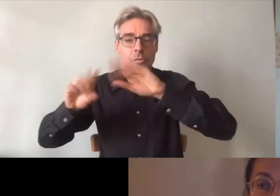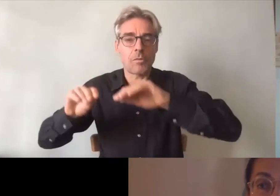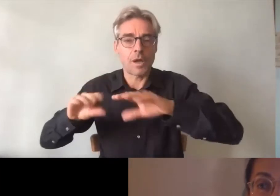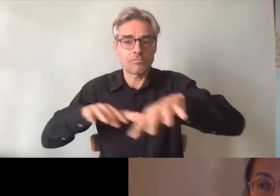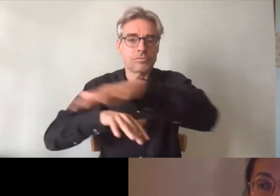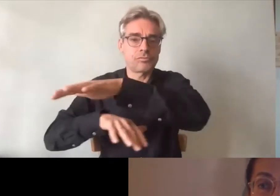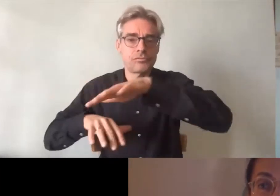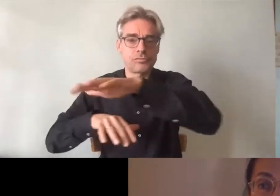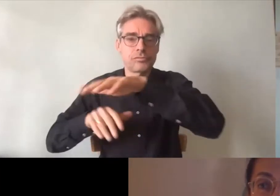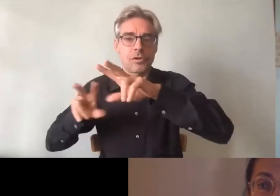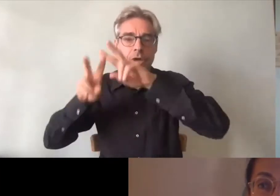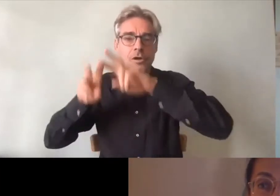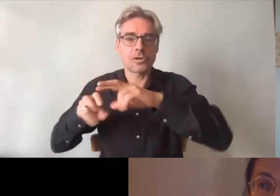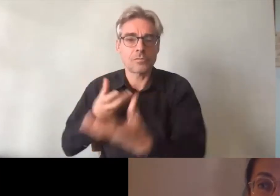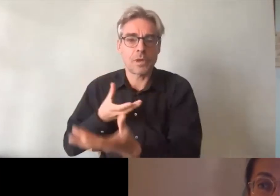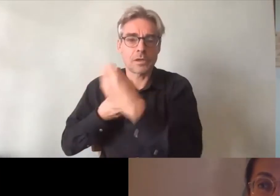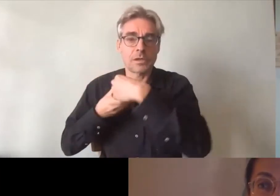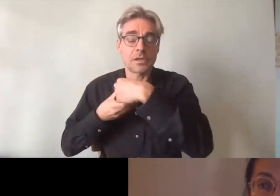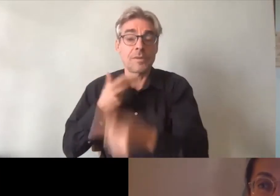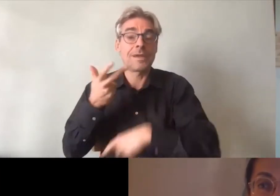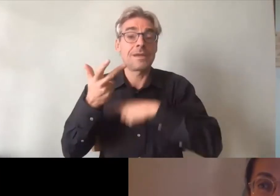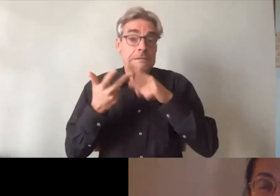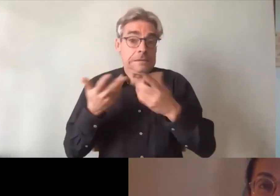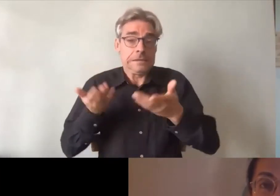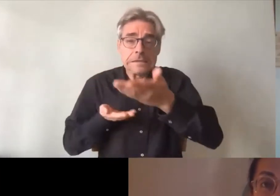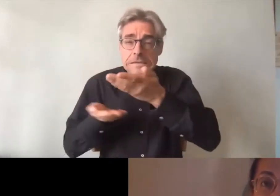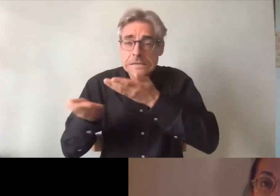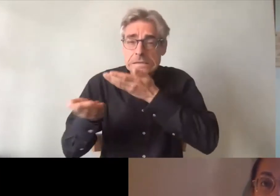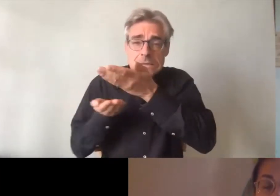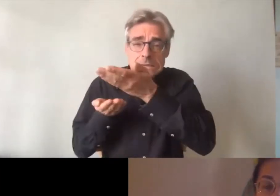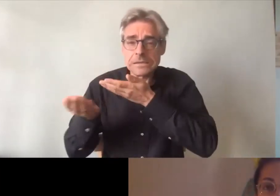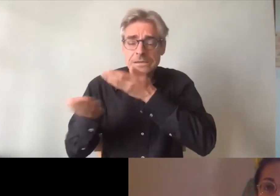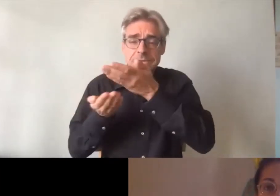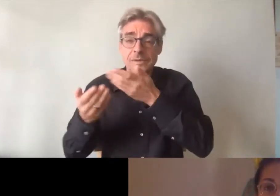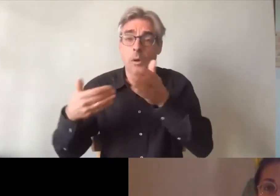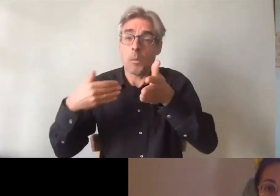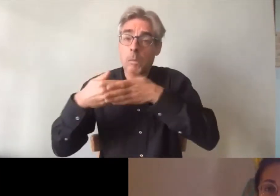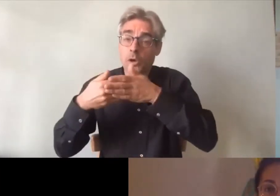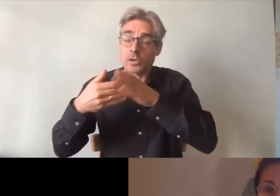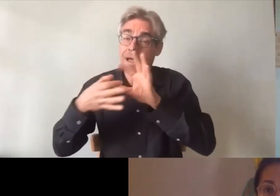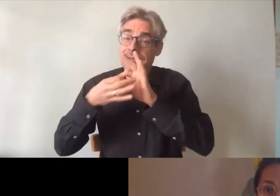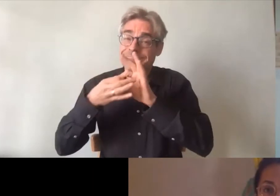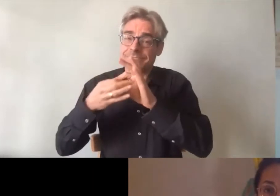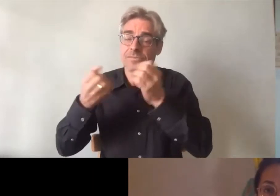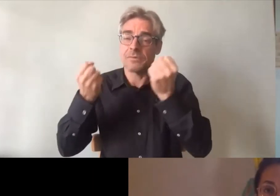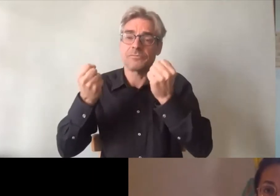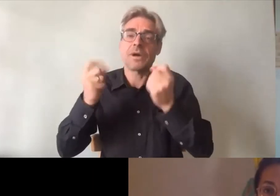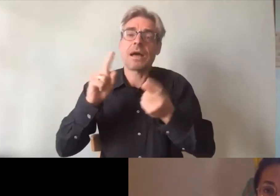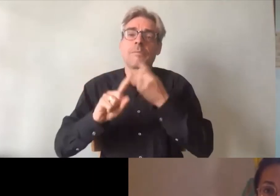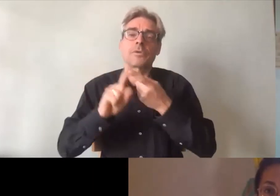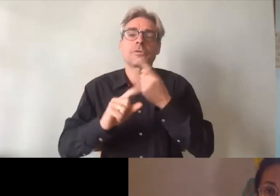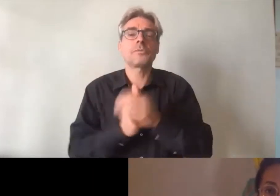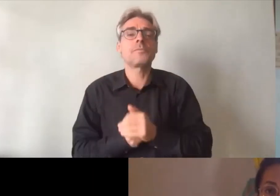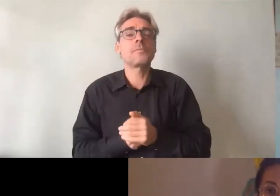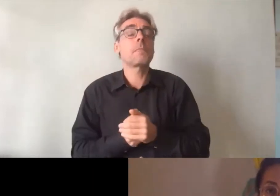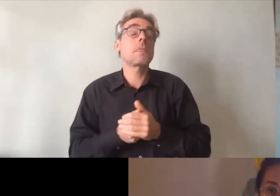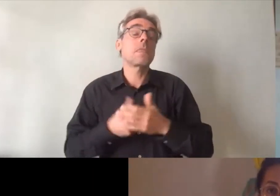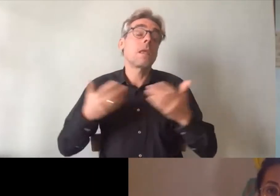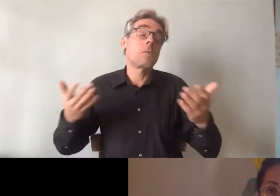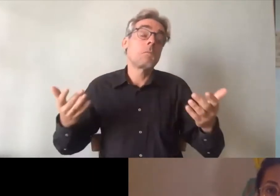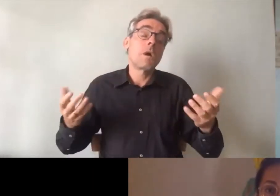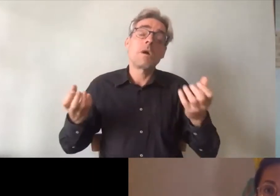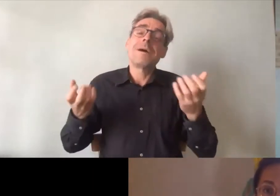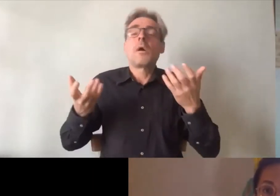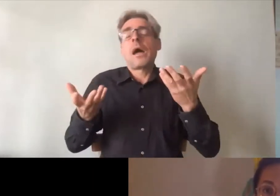recherche. Et cette participation ne s'arrête pas, comme